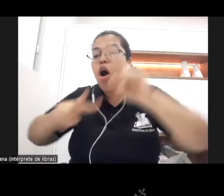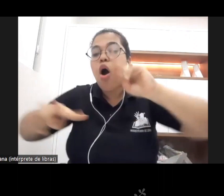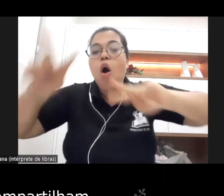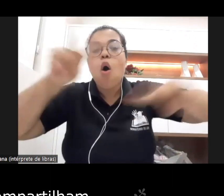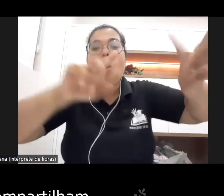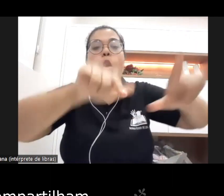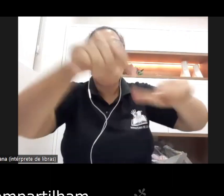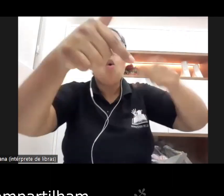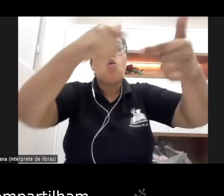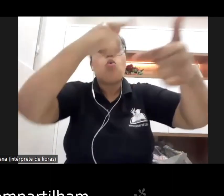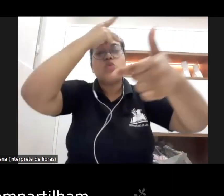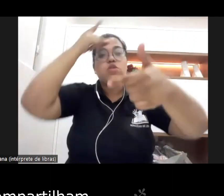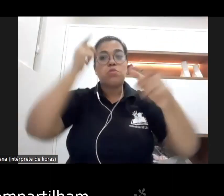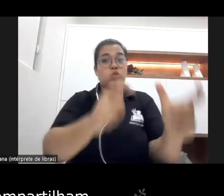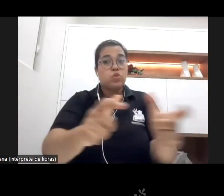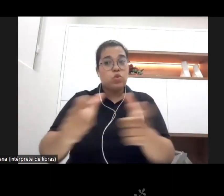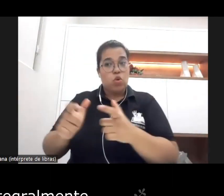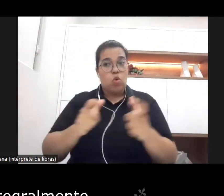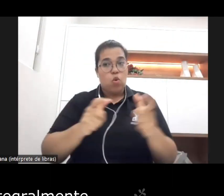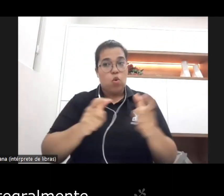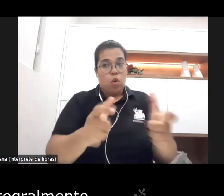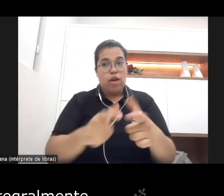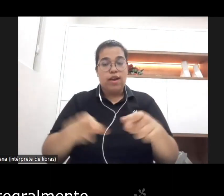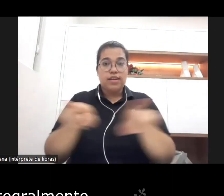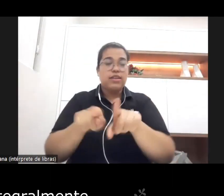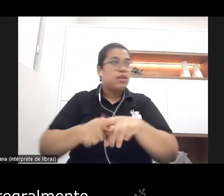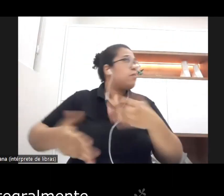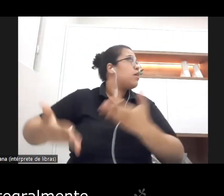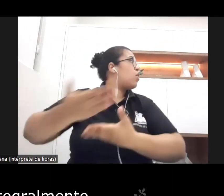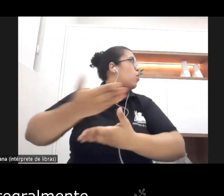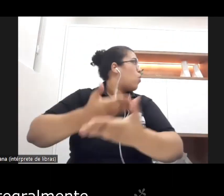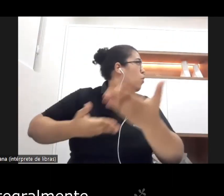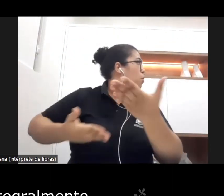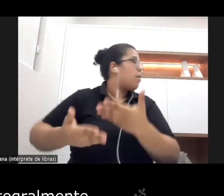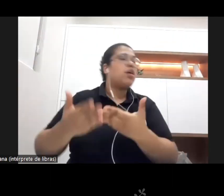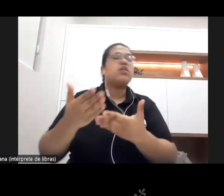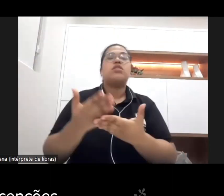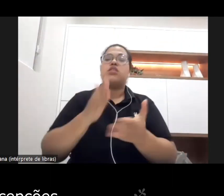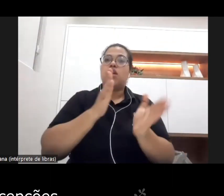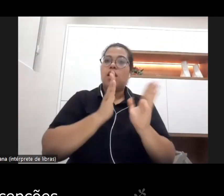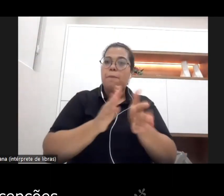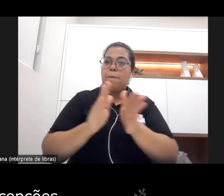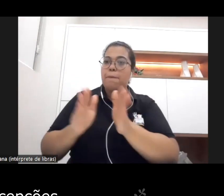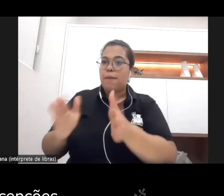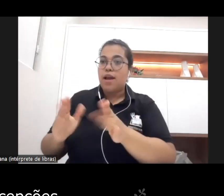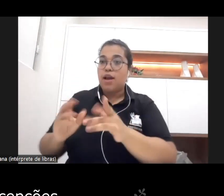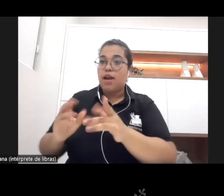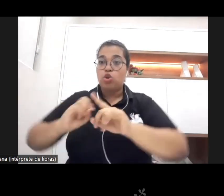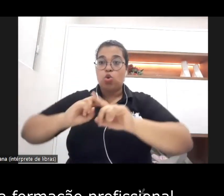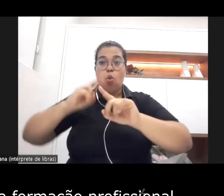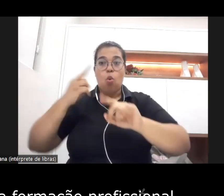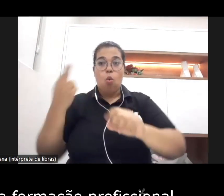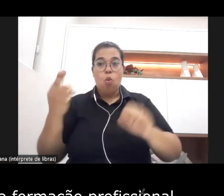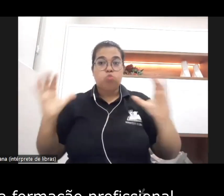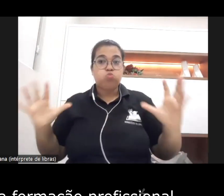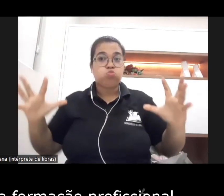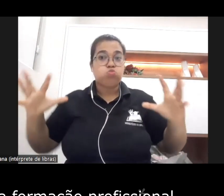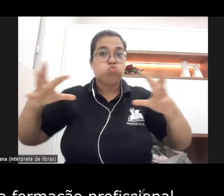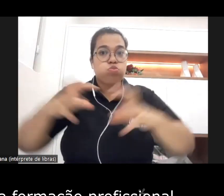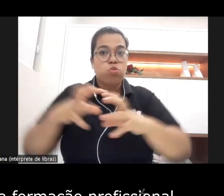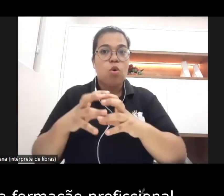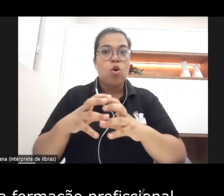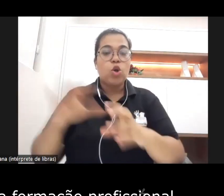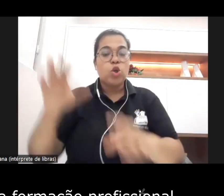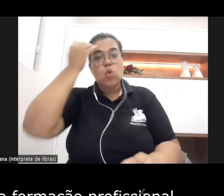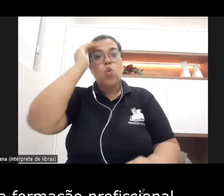que também compartilham em parte ou integralmente dessas concepções que nós trazemos